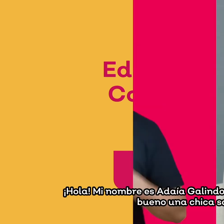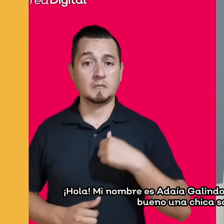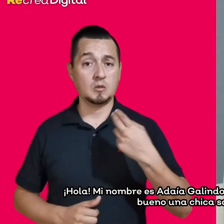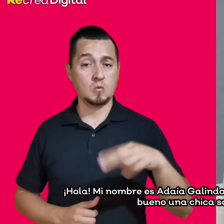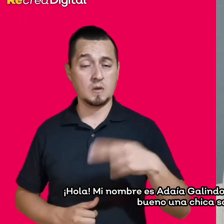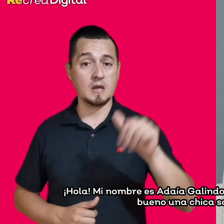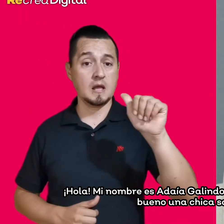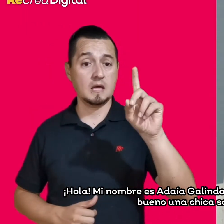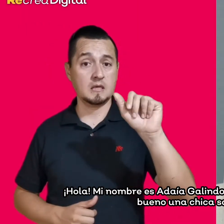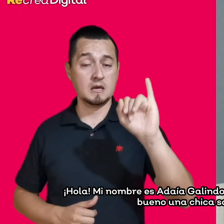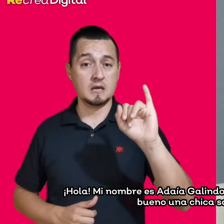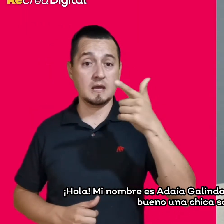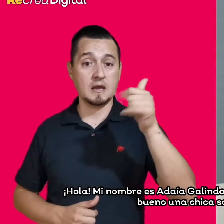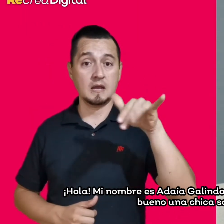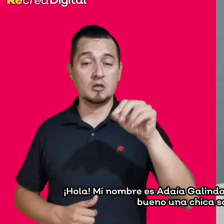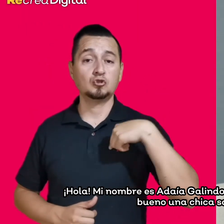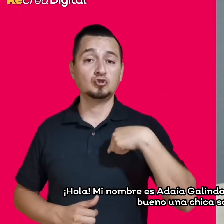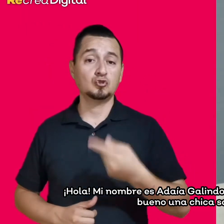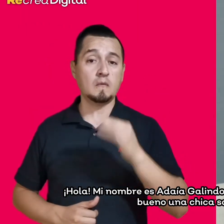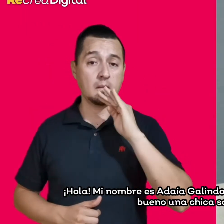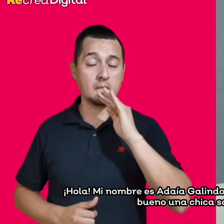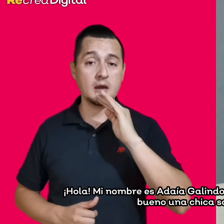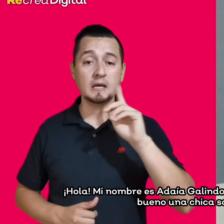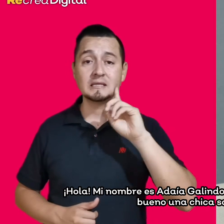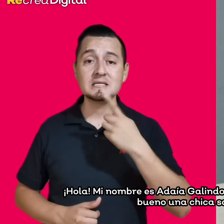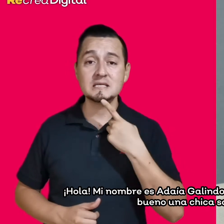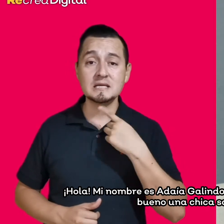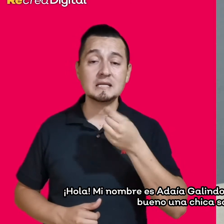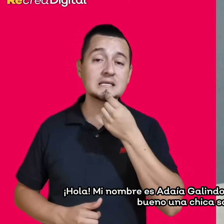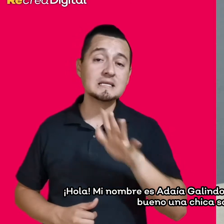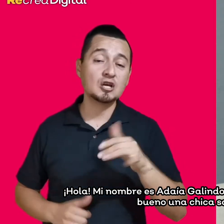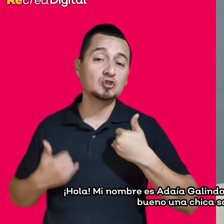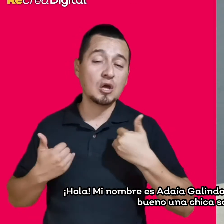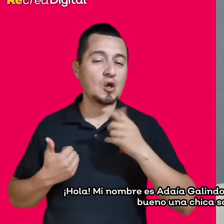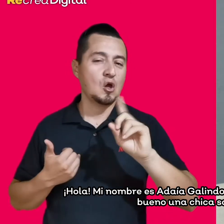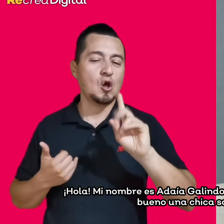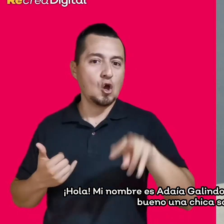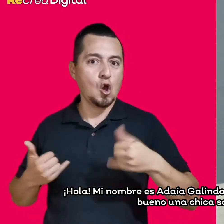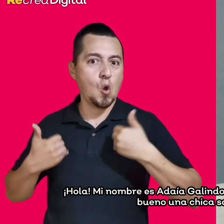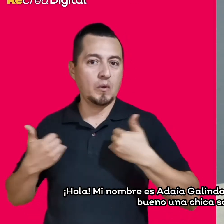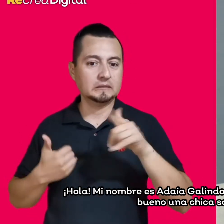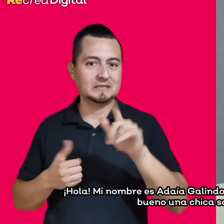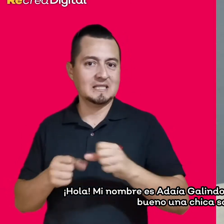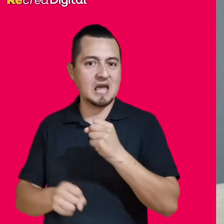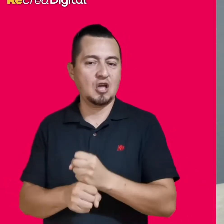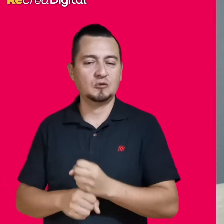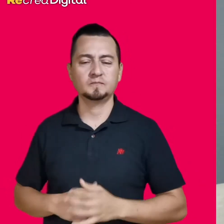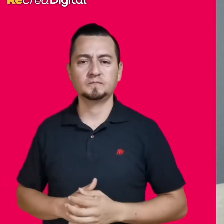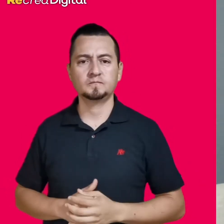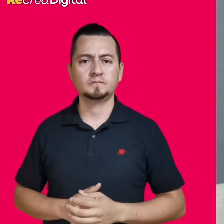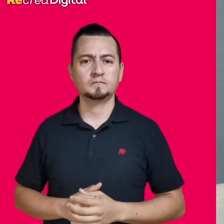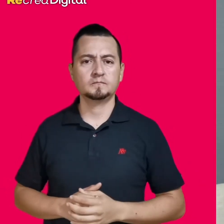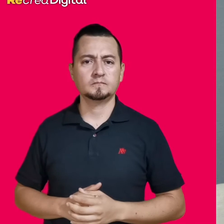Hola, mi nombre es Adahia Galindo y soy mamá de una niña sorda, bueno, una chica sorda de 17 años.